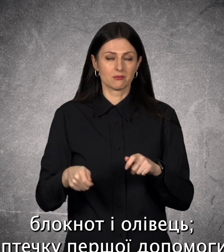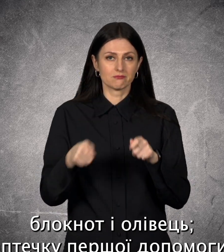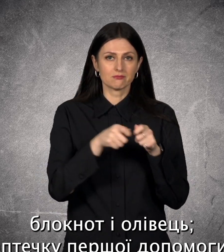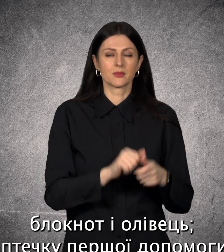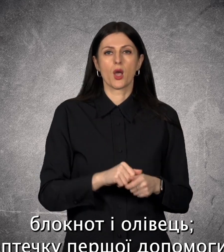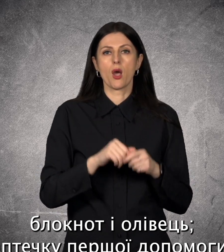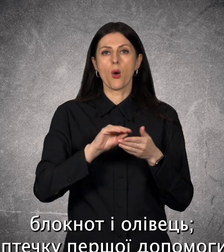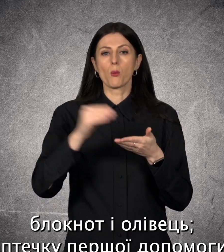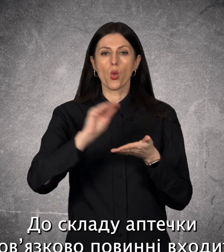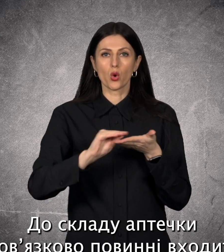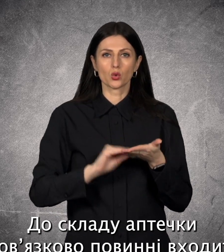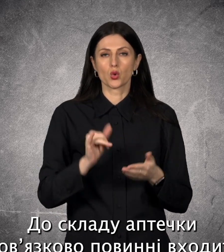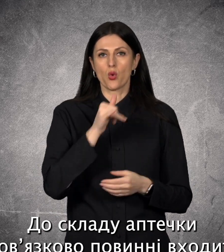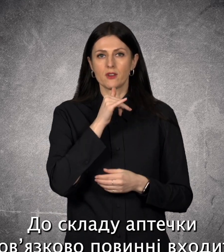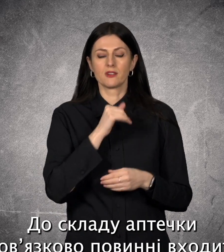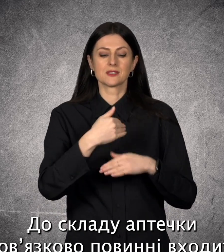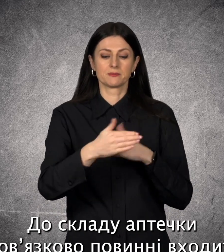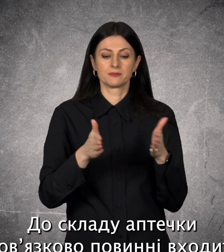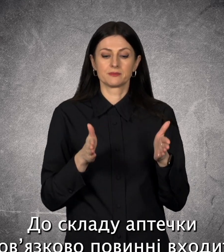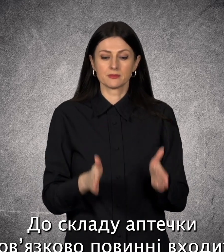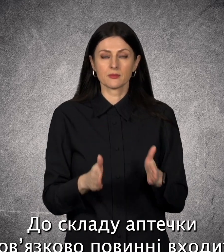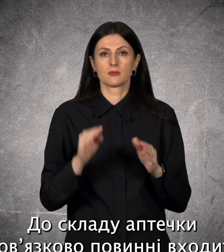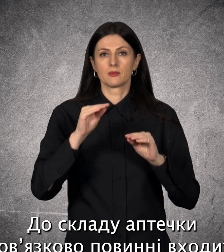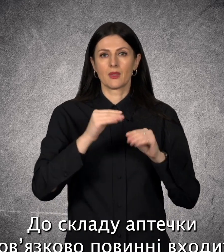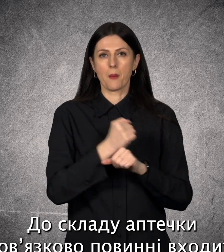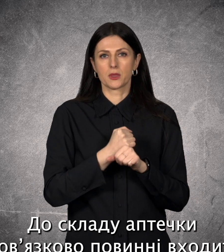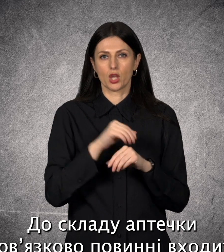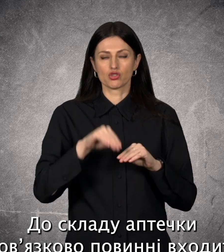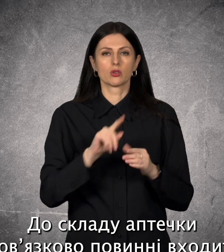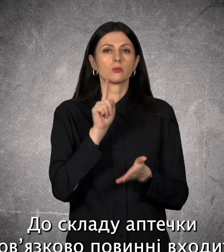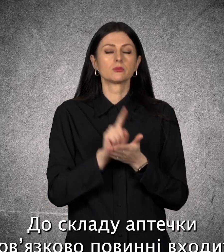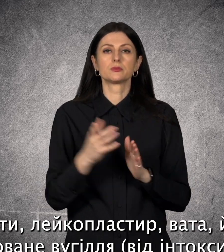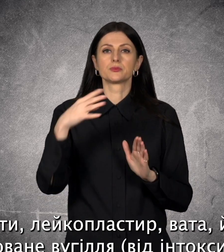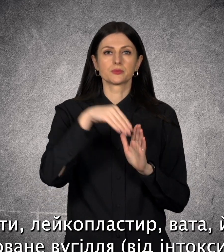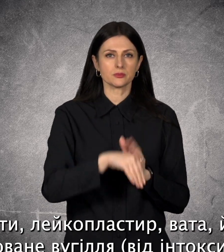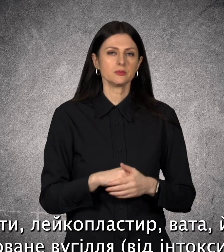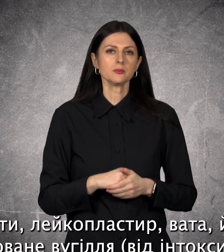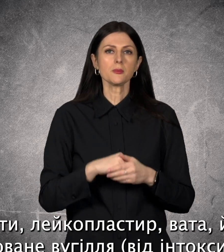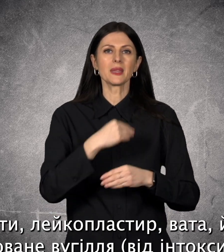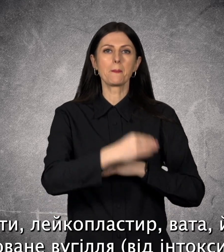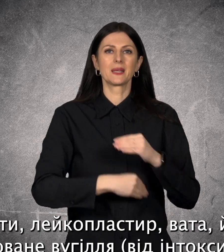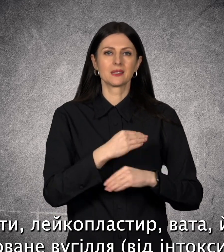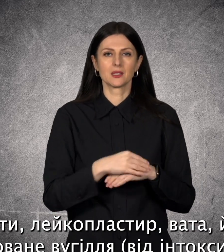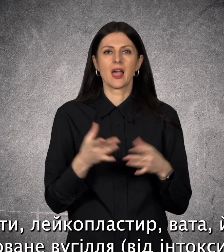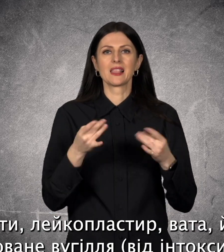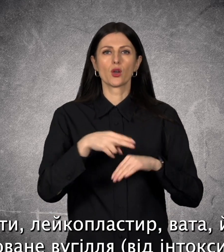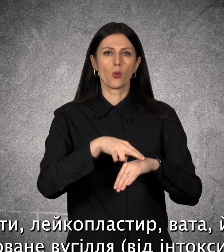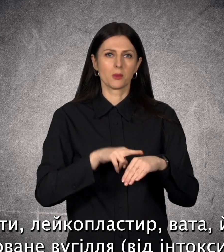першої допомоги. До складу аптечки обов'язково повинні входити Бенти, лейкопластир, вата,